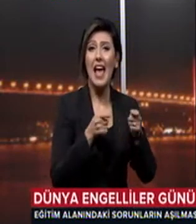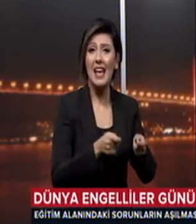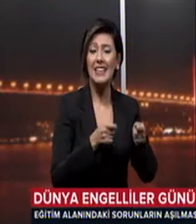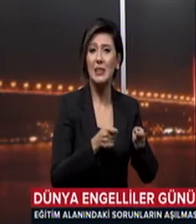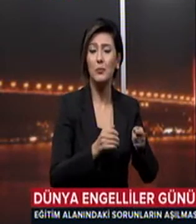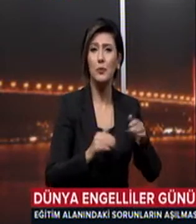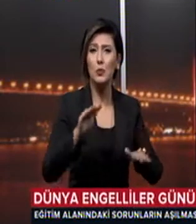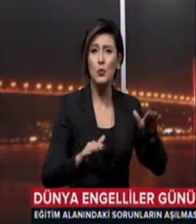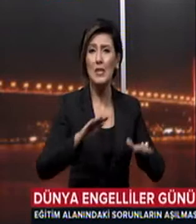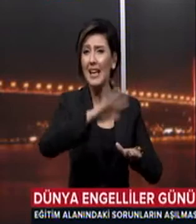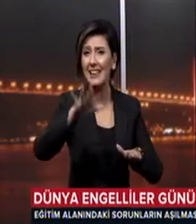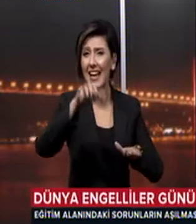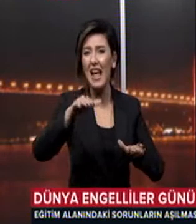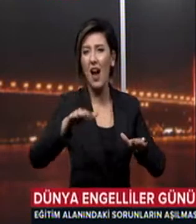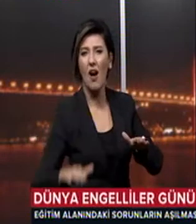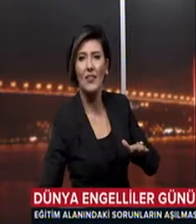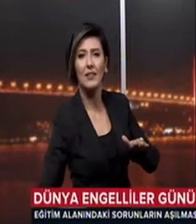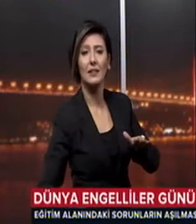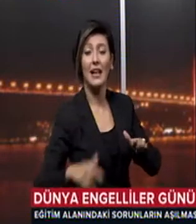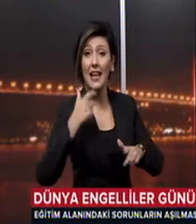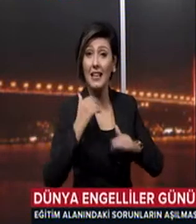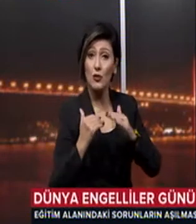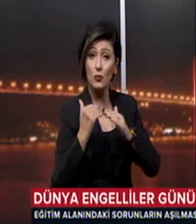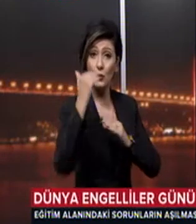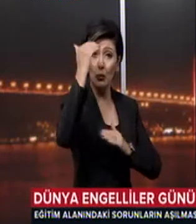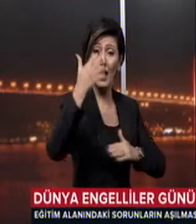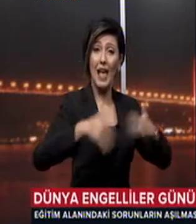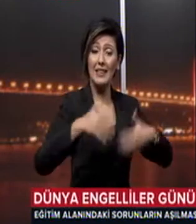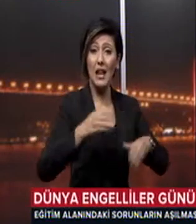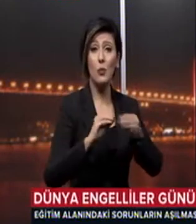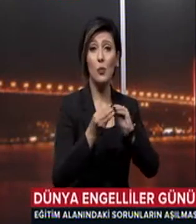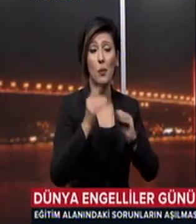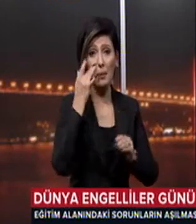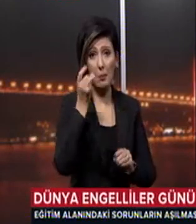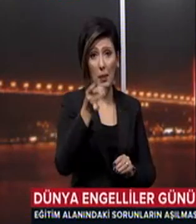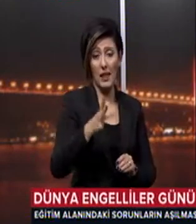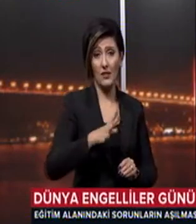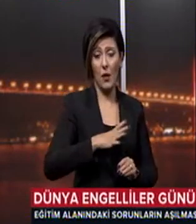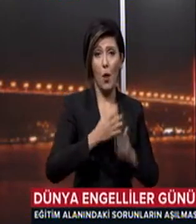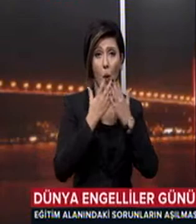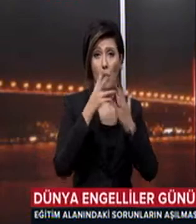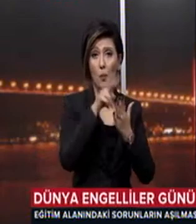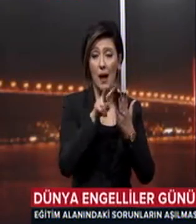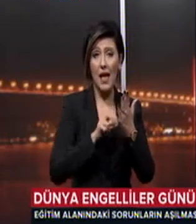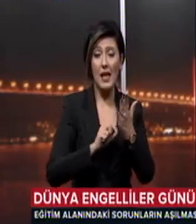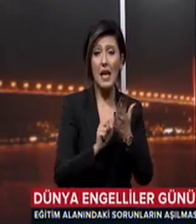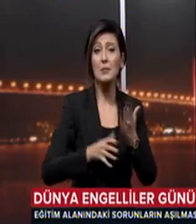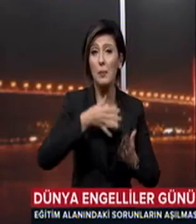ortalamanın altında kalması İleri yaştaki engellilerde sorun oldukça belirgin Okuma yazma bilmeyenlerin oranı %23